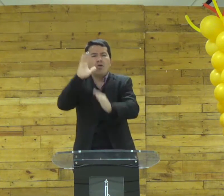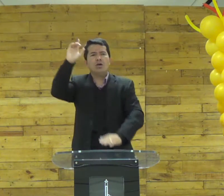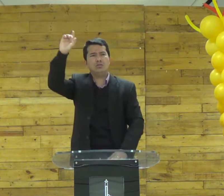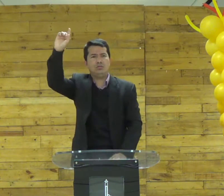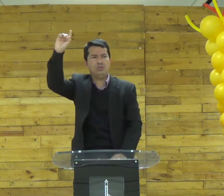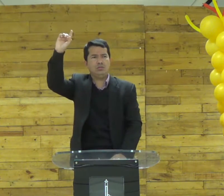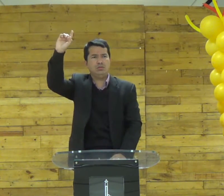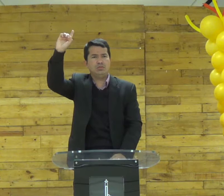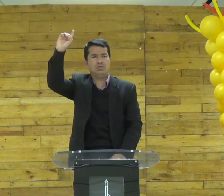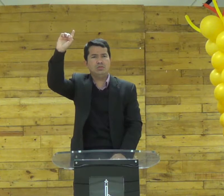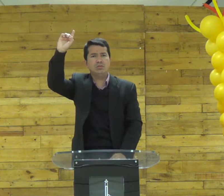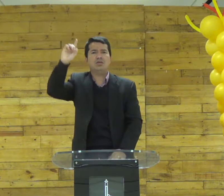pensa em Deus